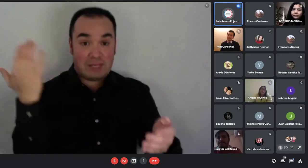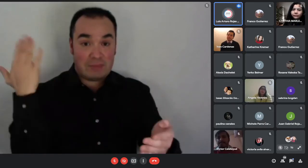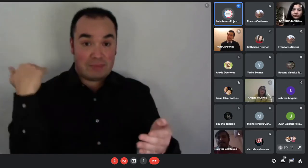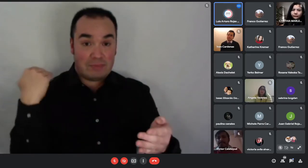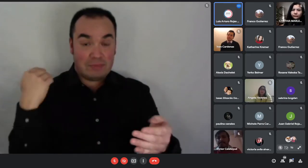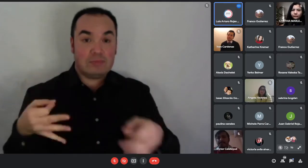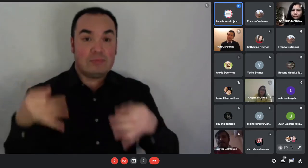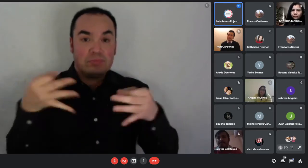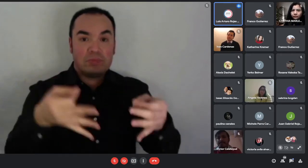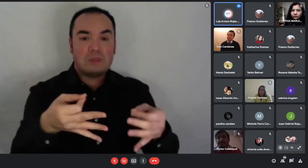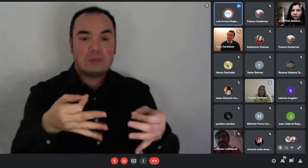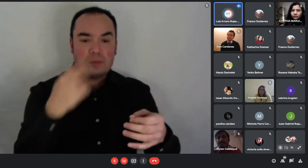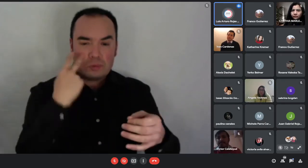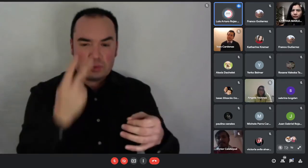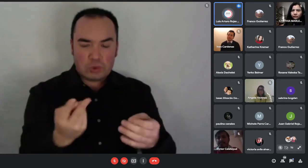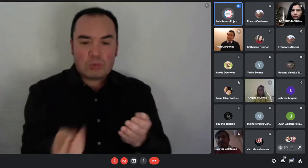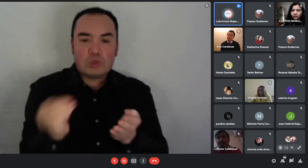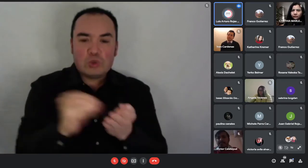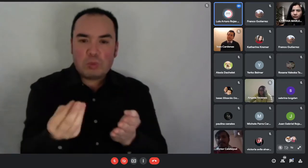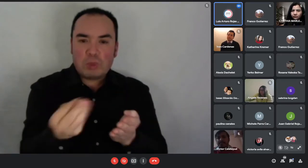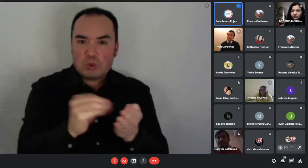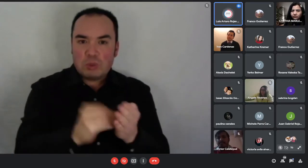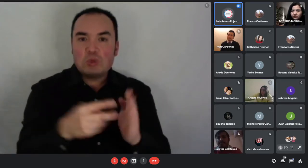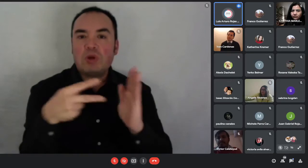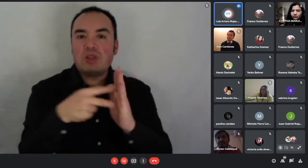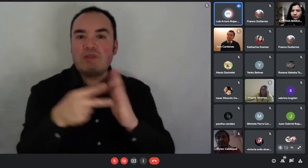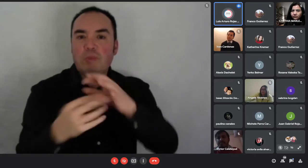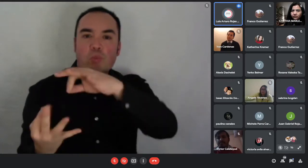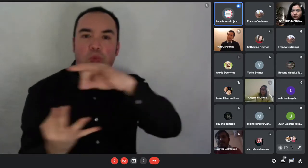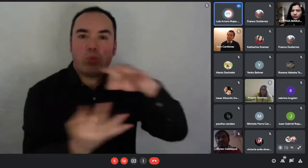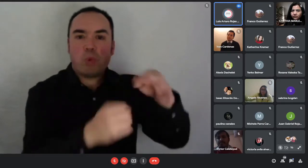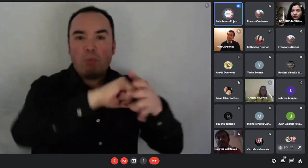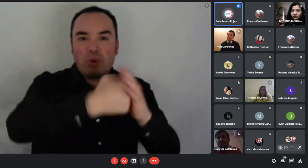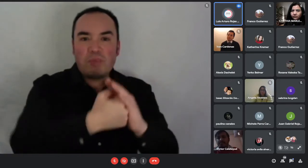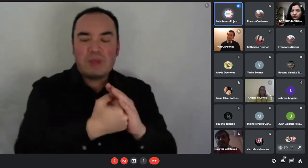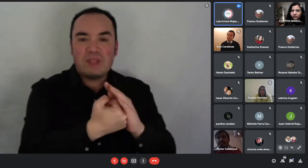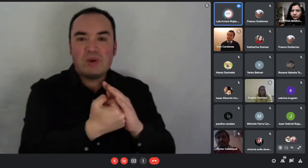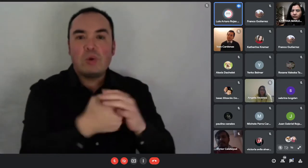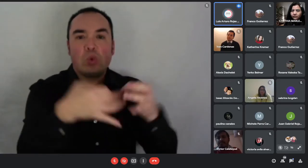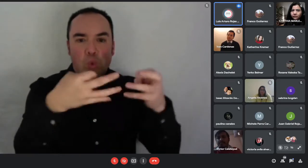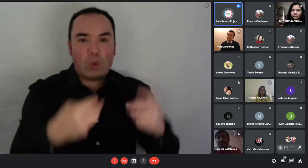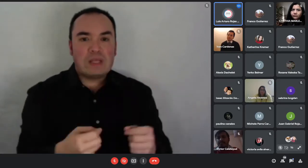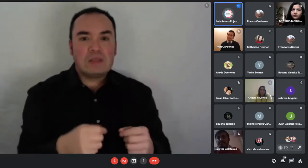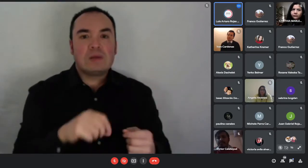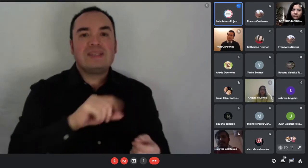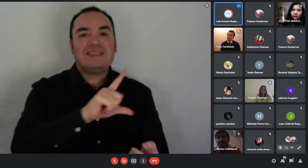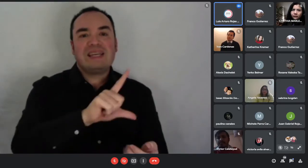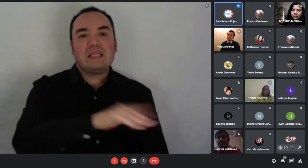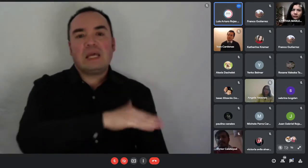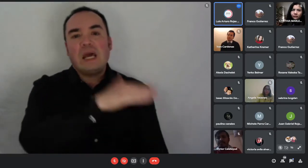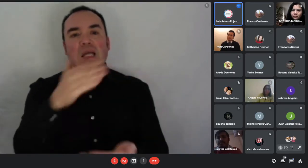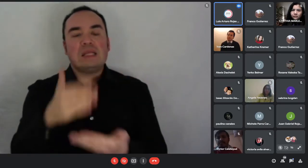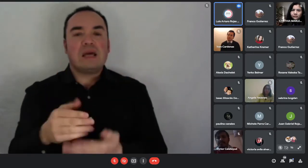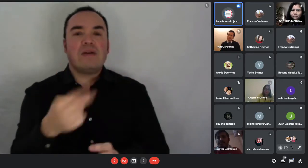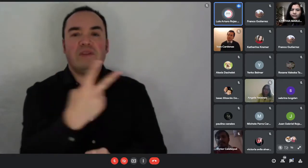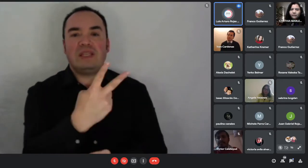y el monto nos tiene que dar entre 7 y 25 unidades de fomento. Que ahí estamos hablando entre 195